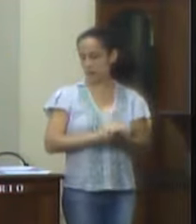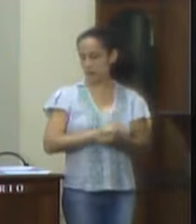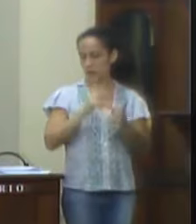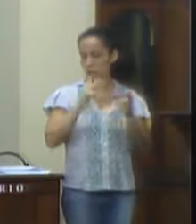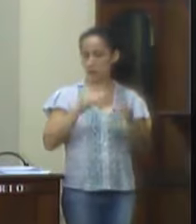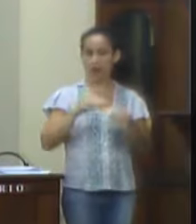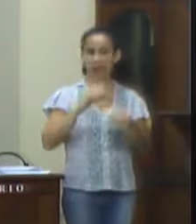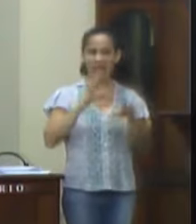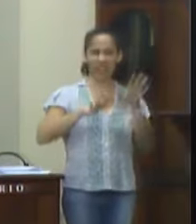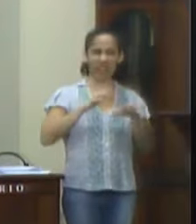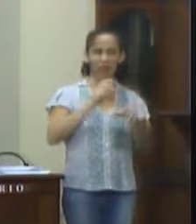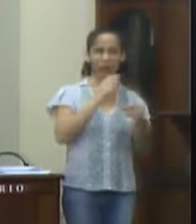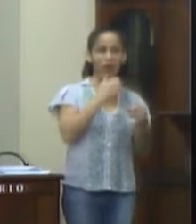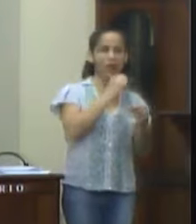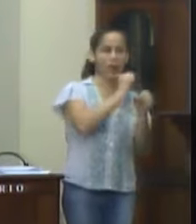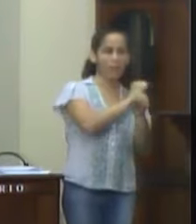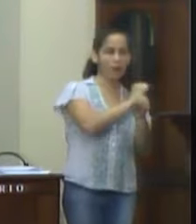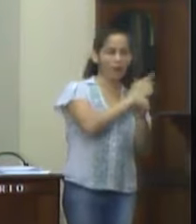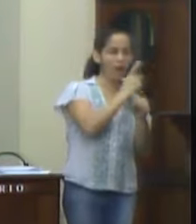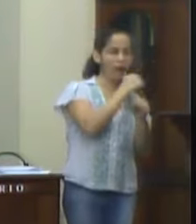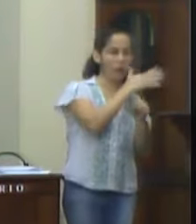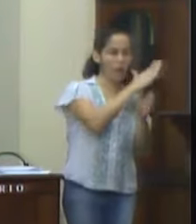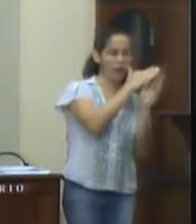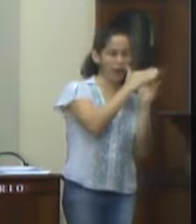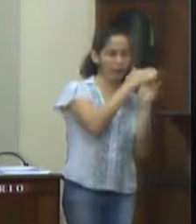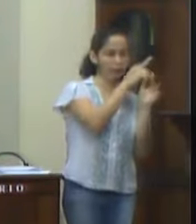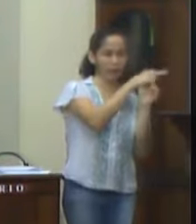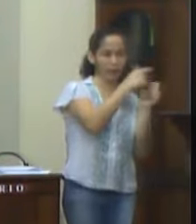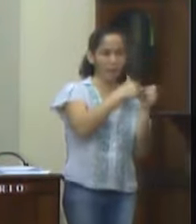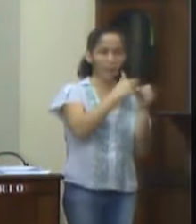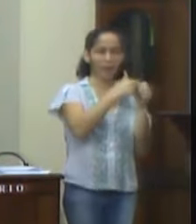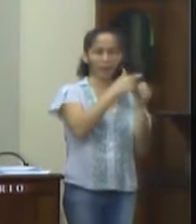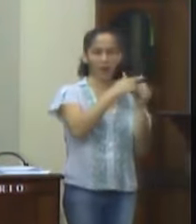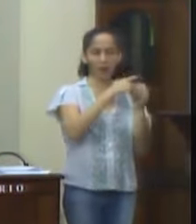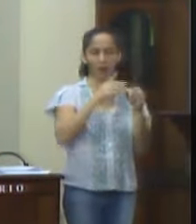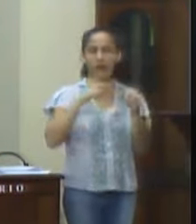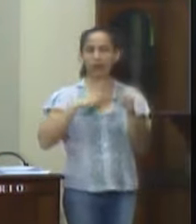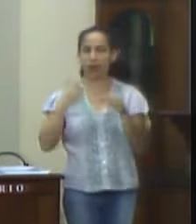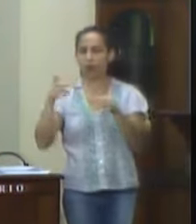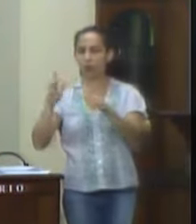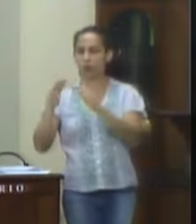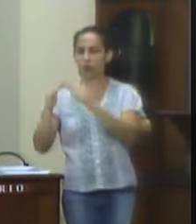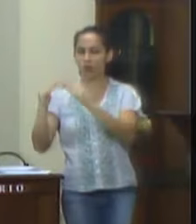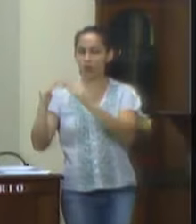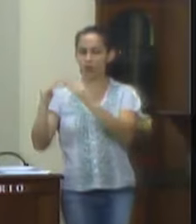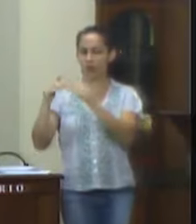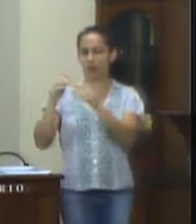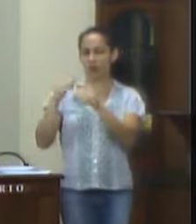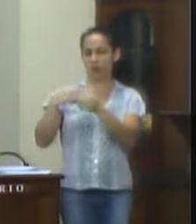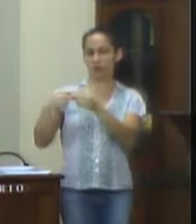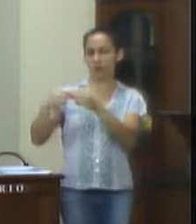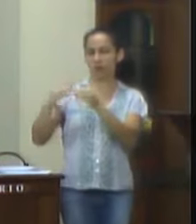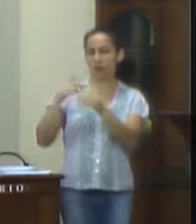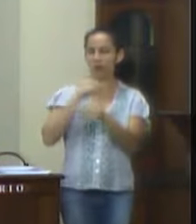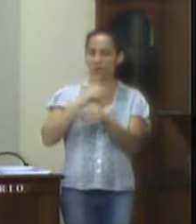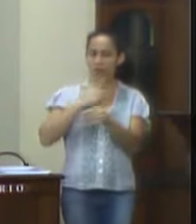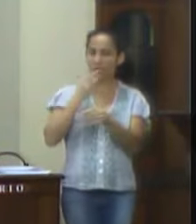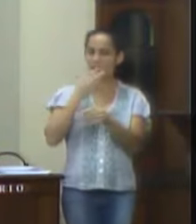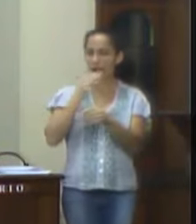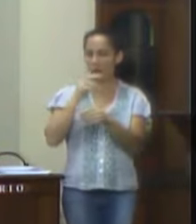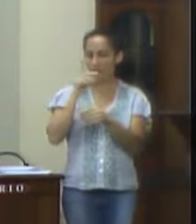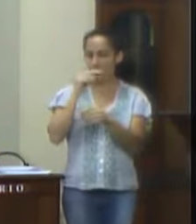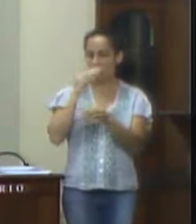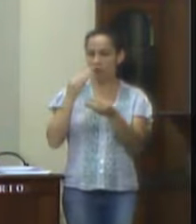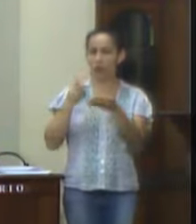manobras de abastecimento que deverão ser feitas comprometendo o abastecimento de alguns bairros. Justificativa. Ocorre que venham